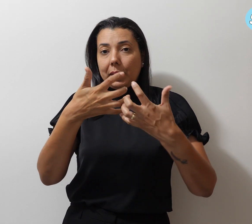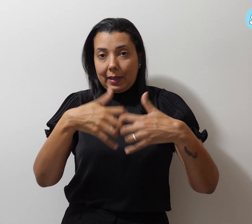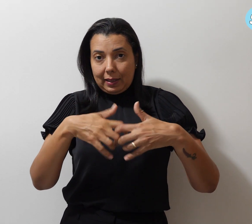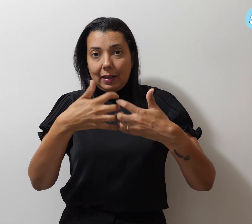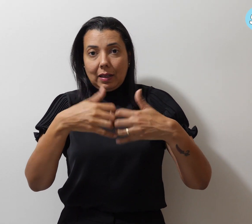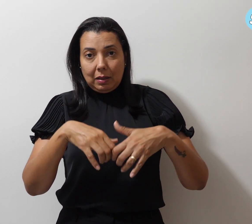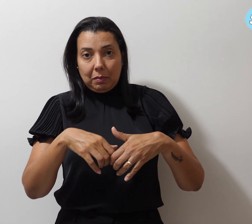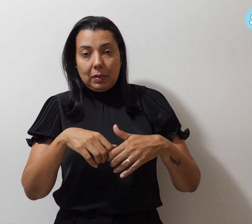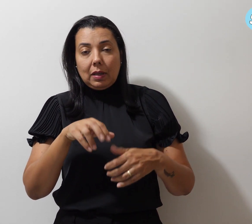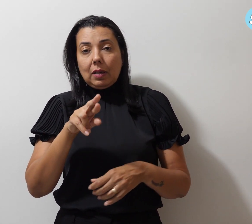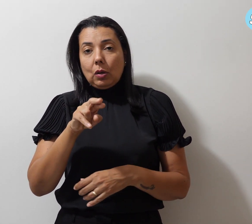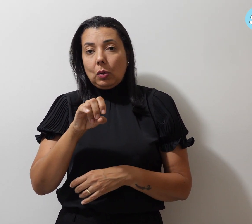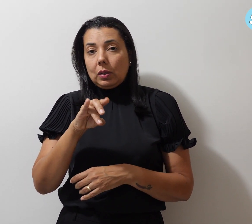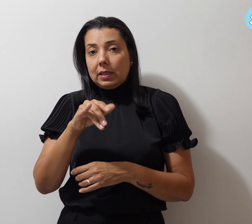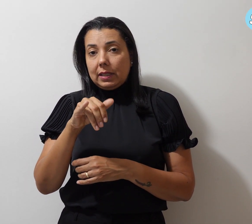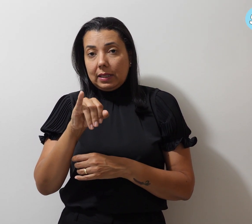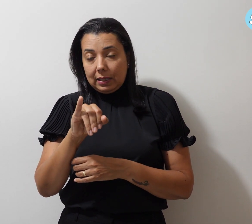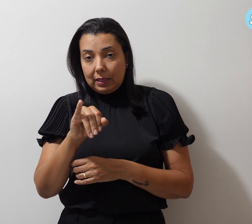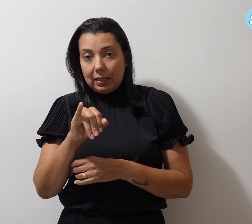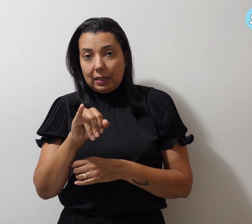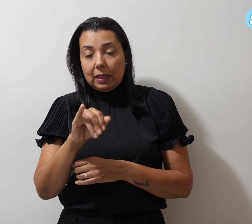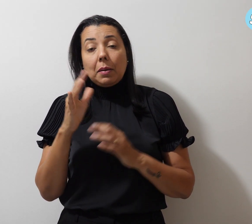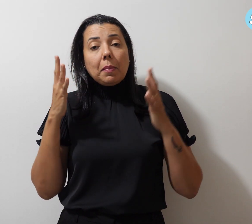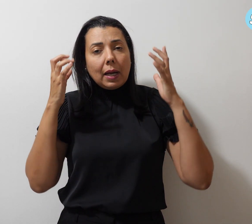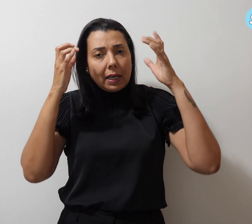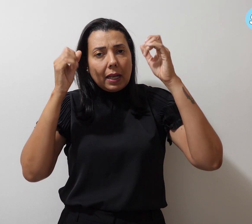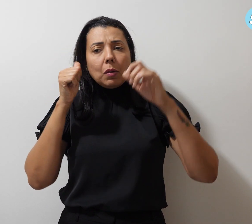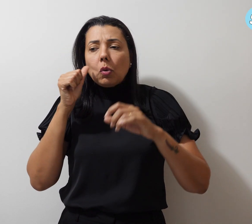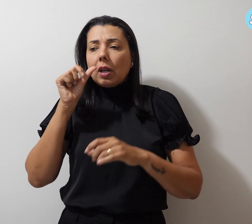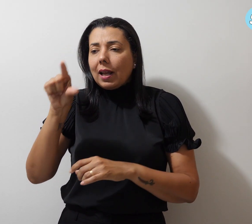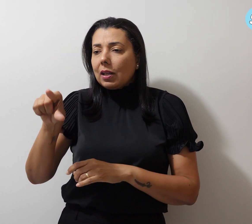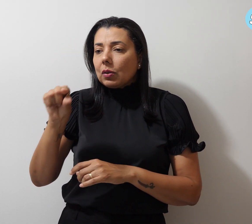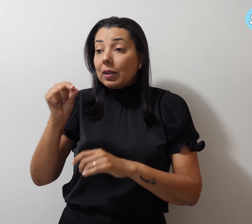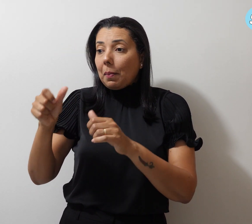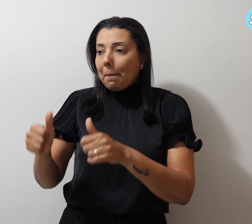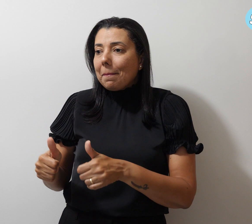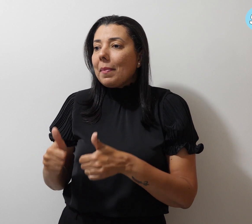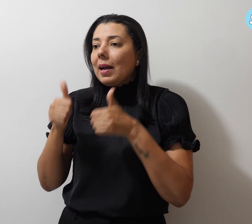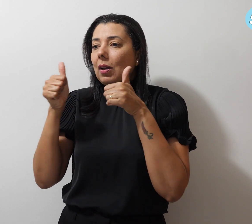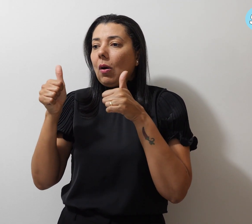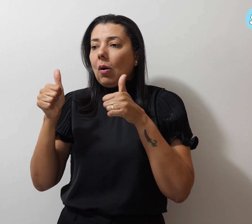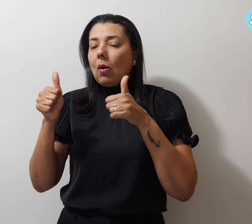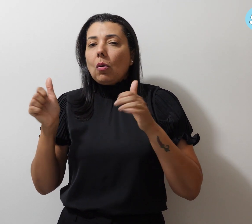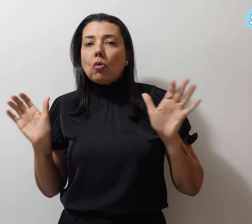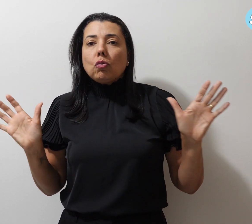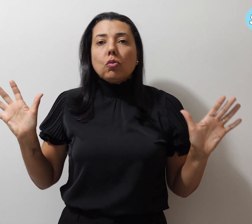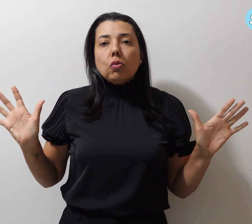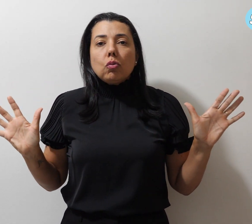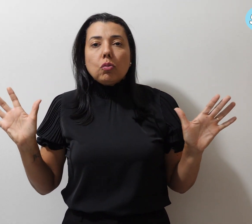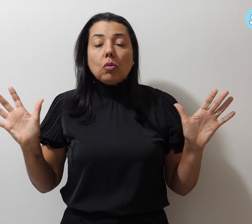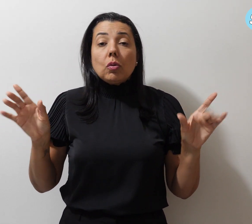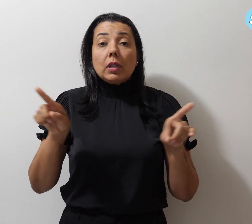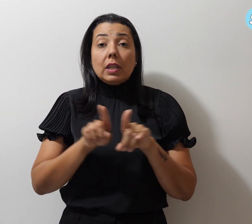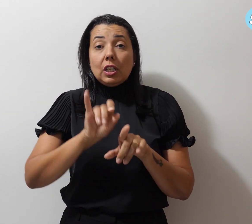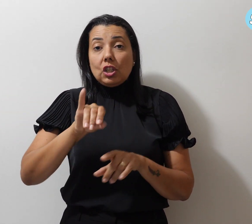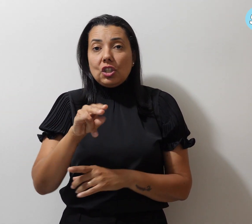Roseli do Marielle foi escolhida a melhor goleira e Jean Locomotiva